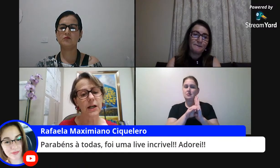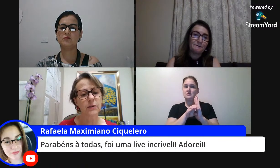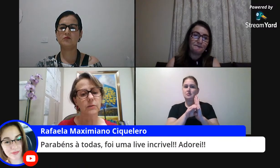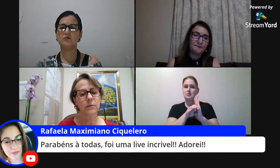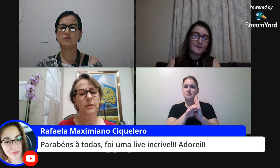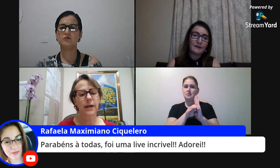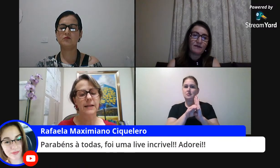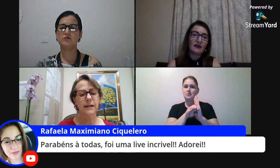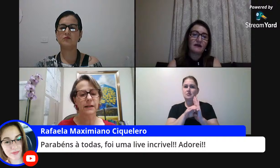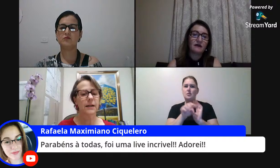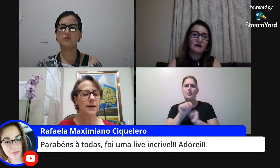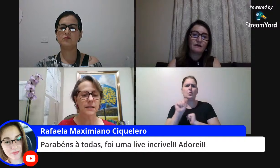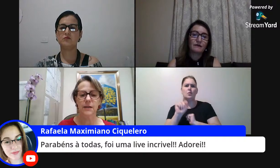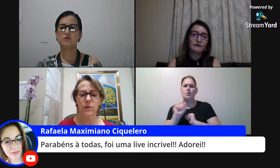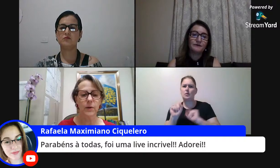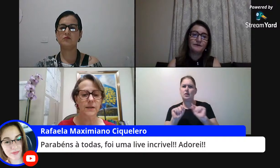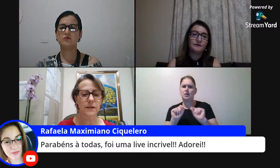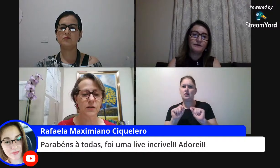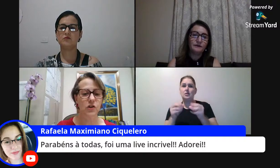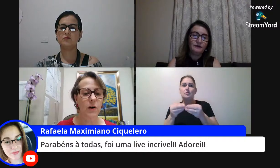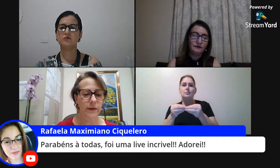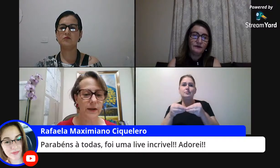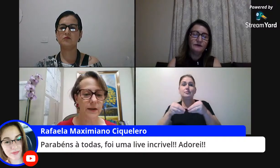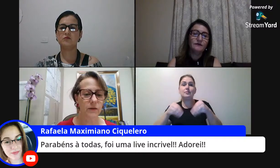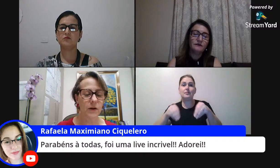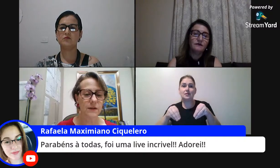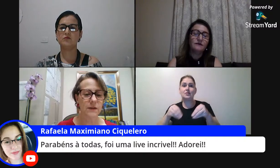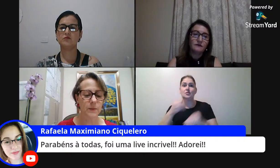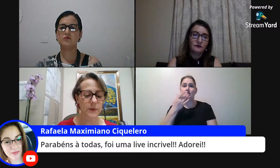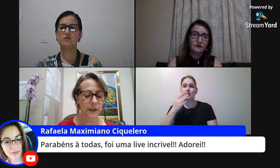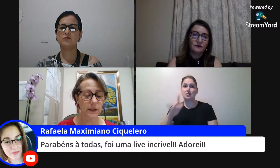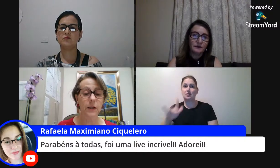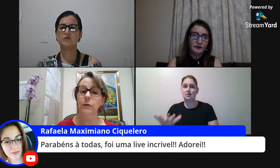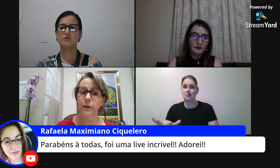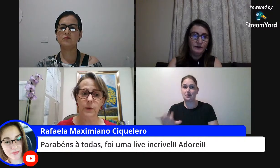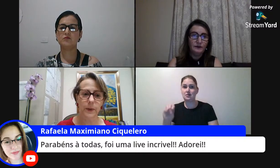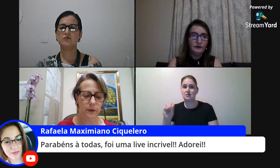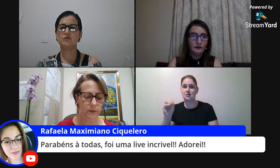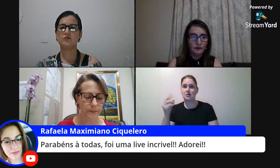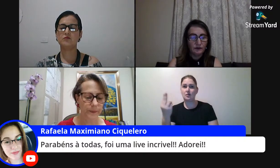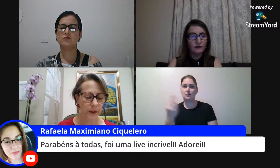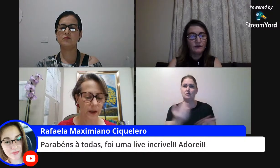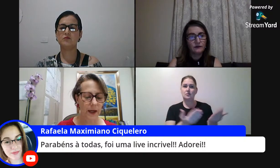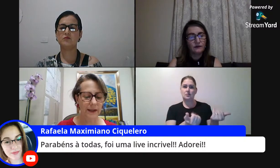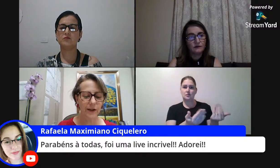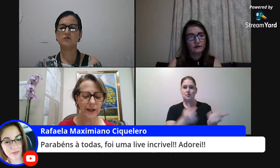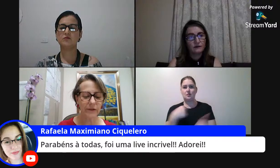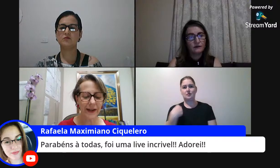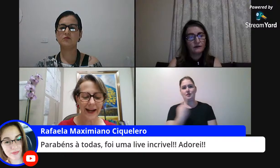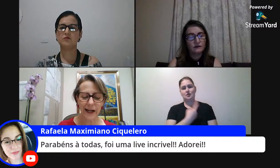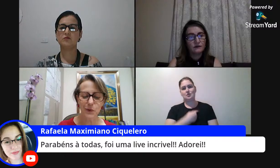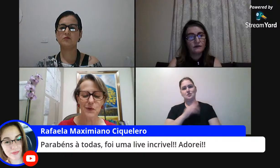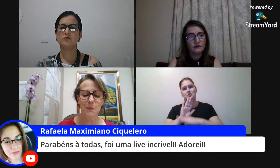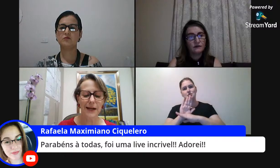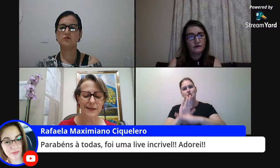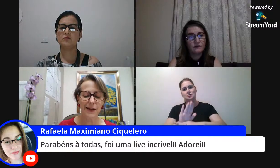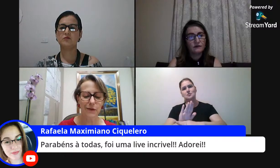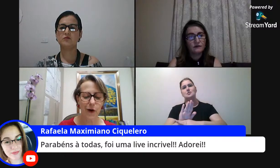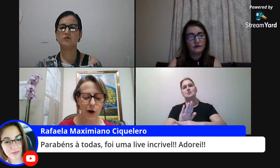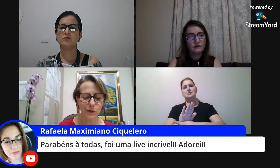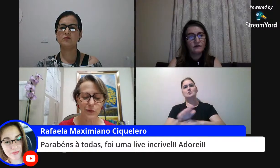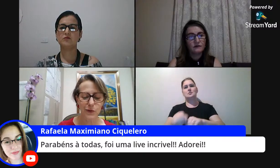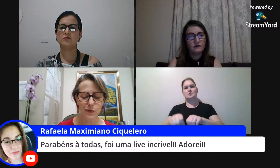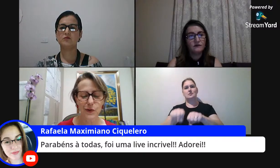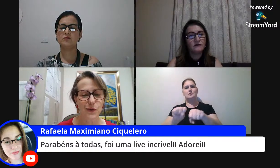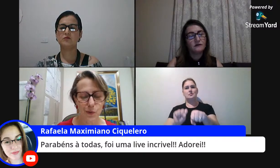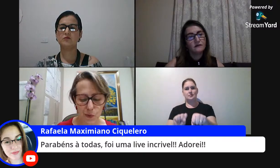prejudicando essa criança ou esse jovem que nós estamos lidando e formando então navegar nos mares